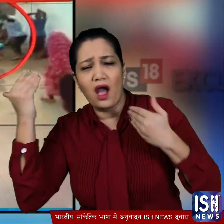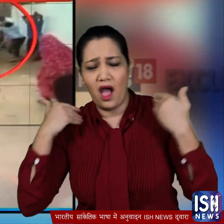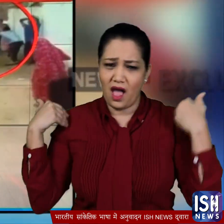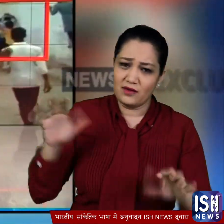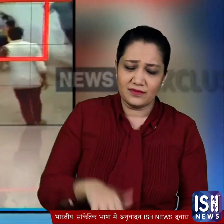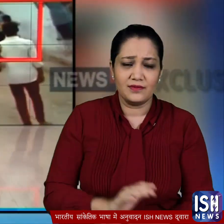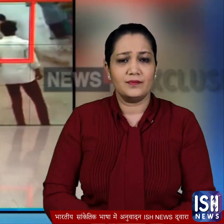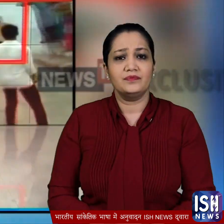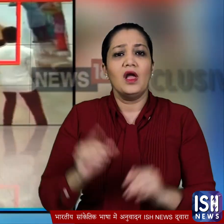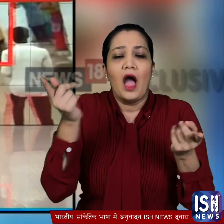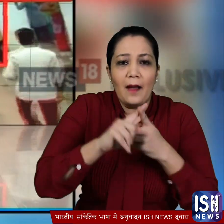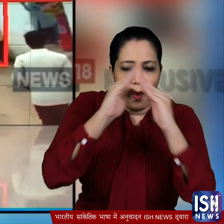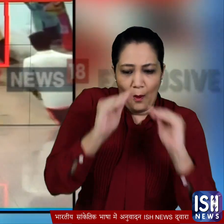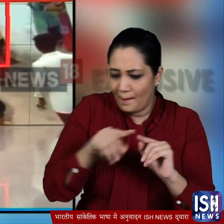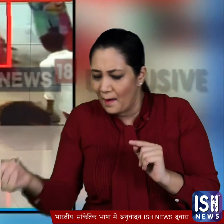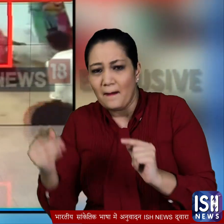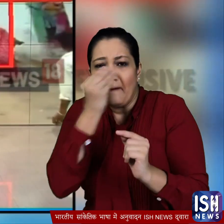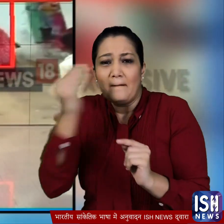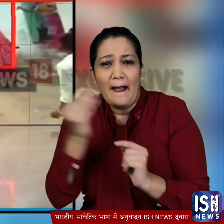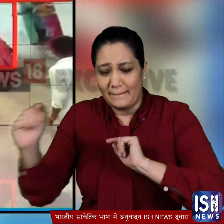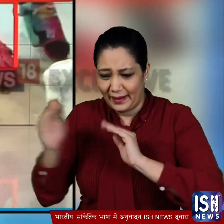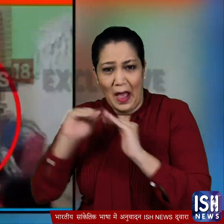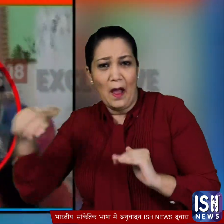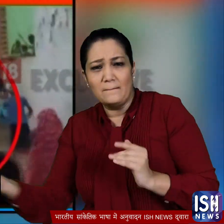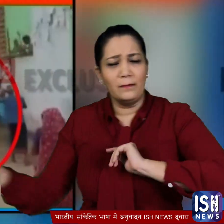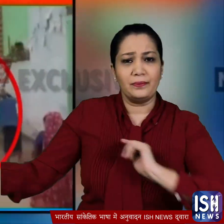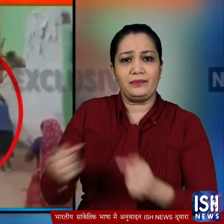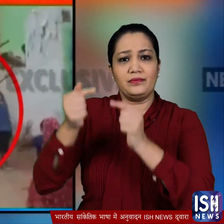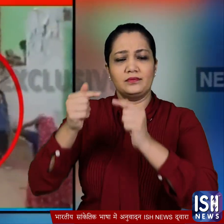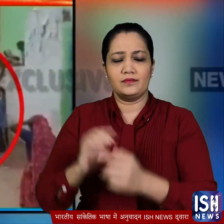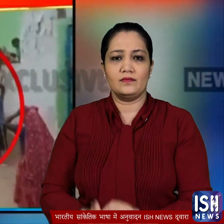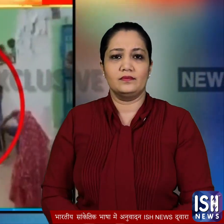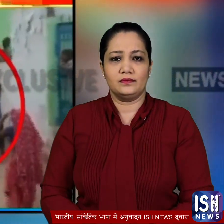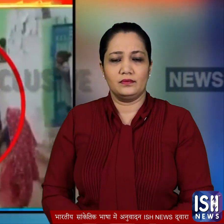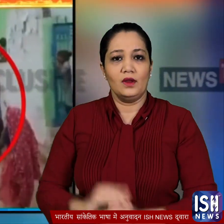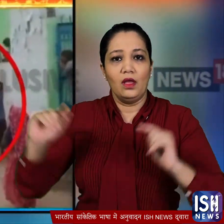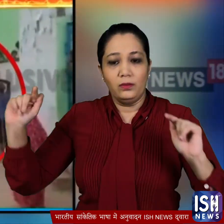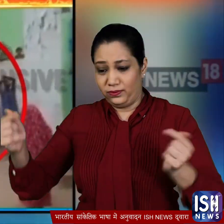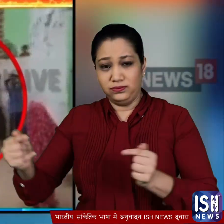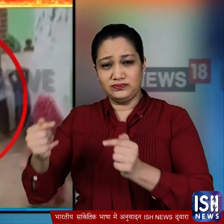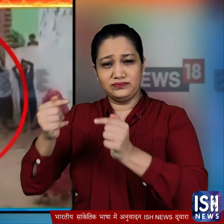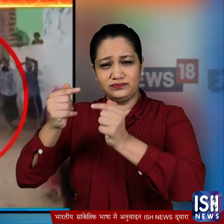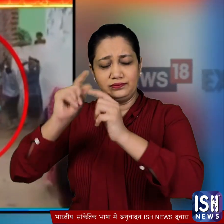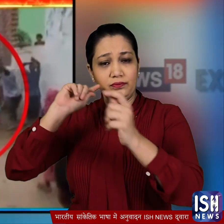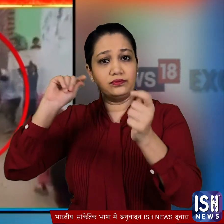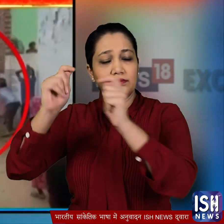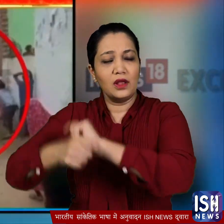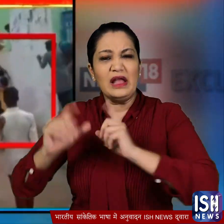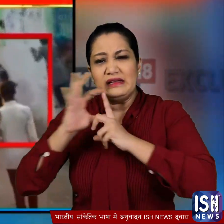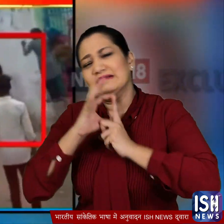शुरुआत दो पडोसियों के बीच मामूली विवाद से हुली जो इतनी बढ़ गई कि वो एक दूसरे की जान के दुश्मन मन बैठे इस